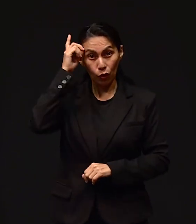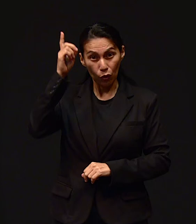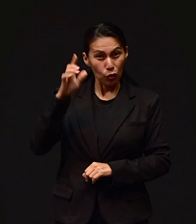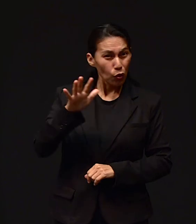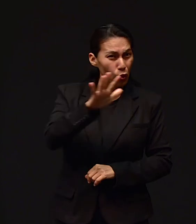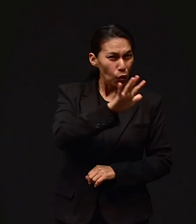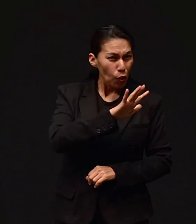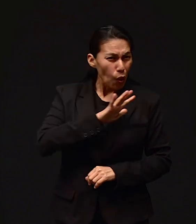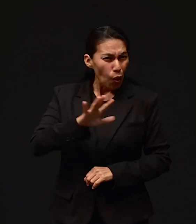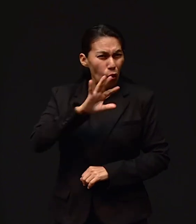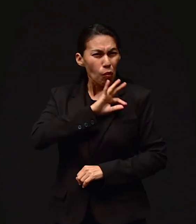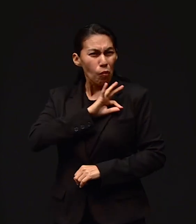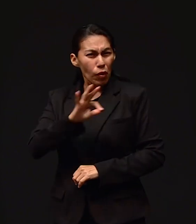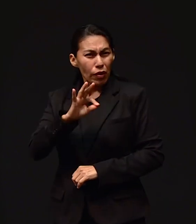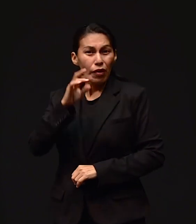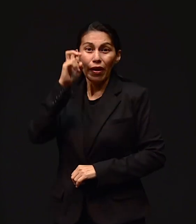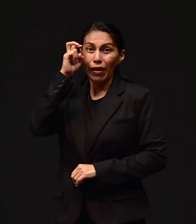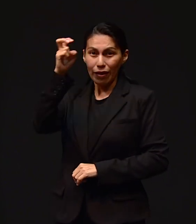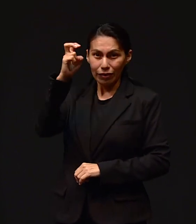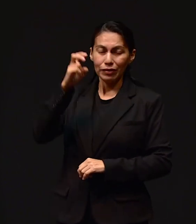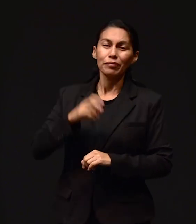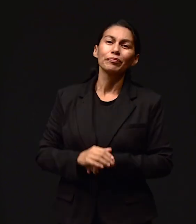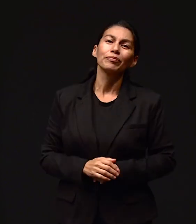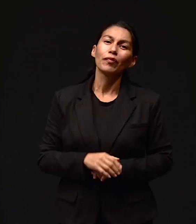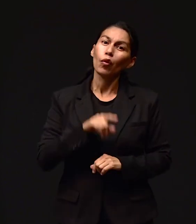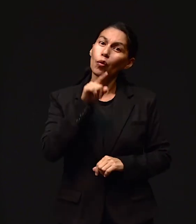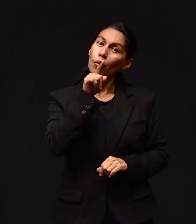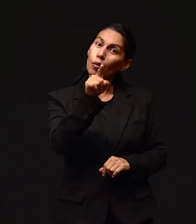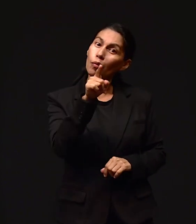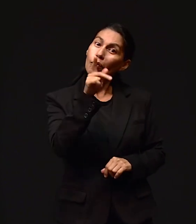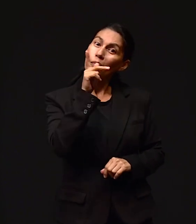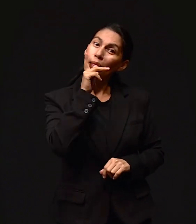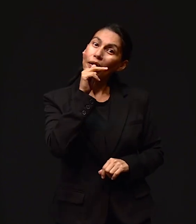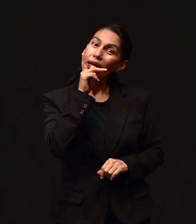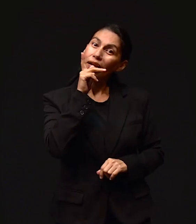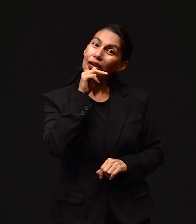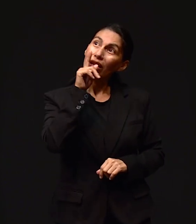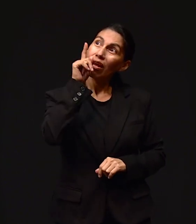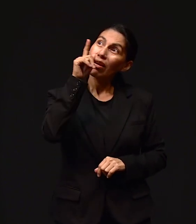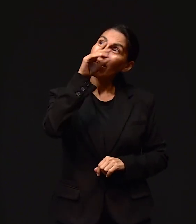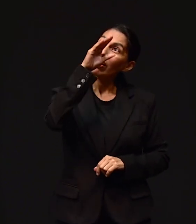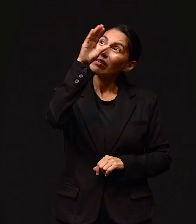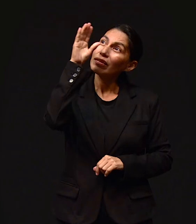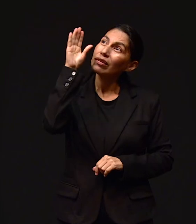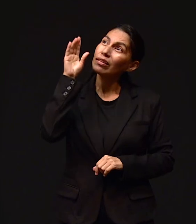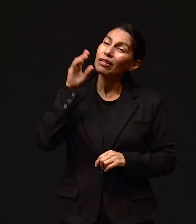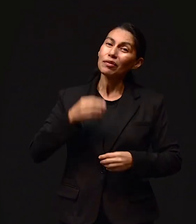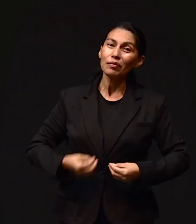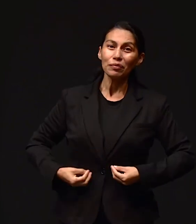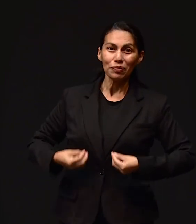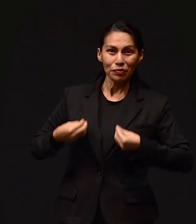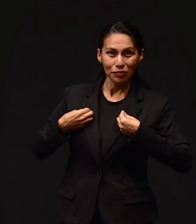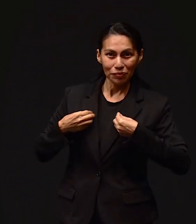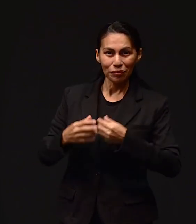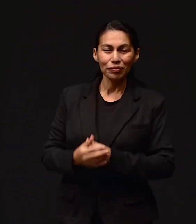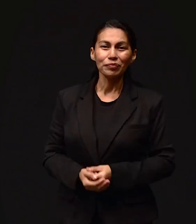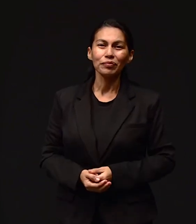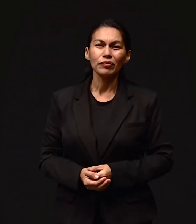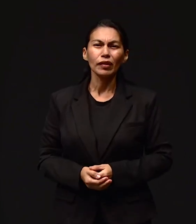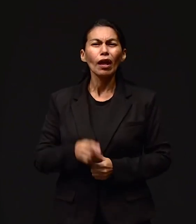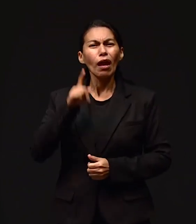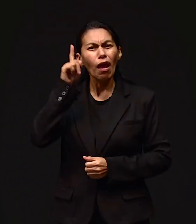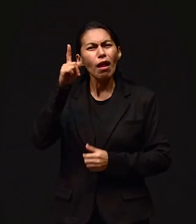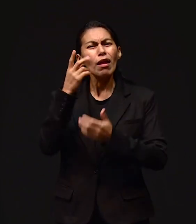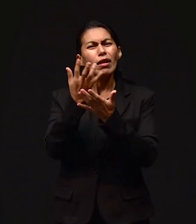Ese es el Dios de lo imposible, tu Padre Celestial, que espera que tú hables con Él